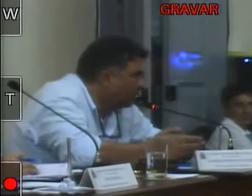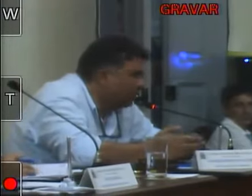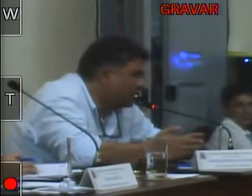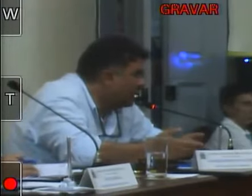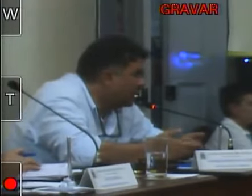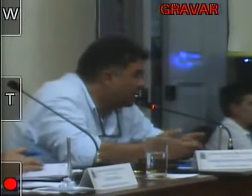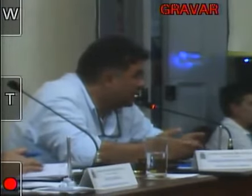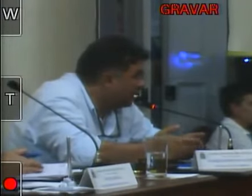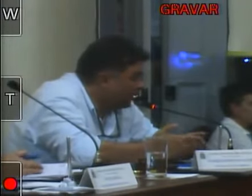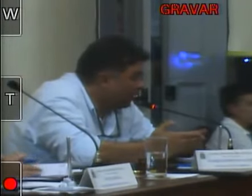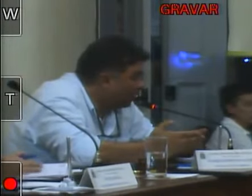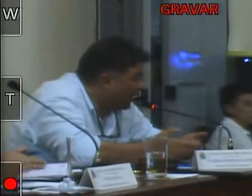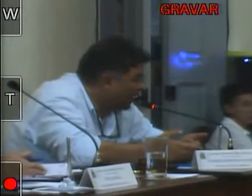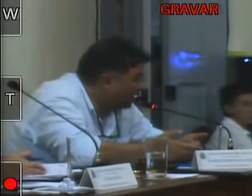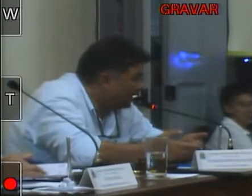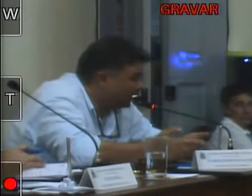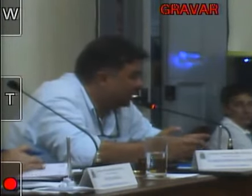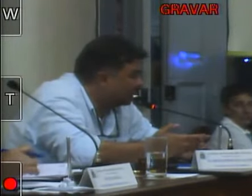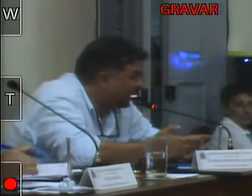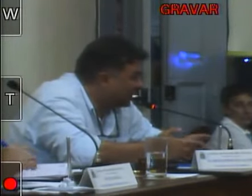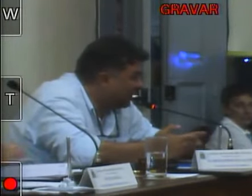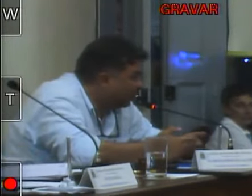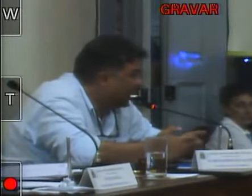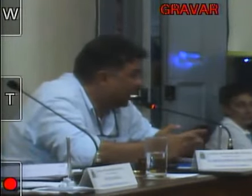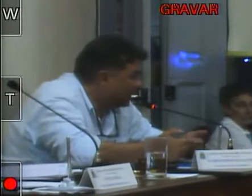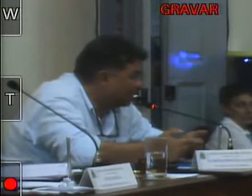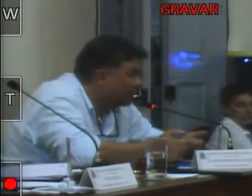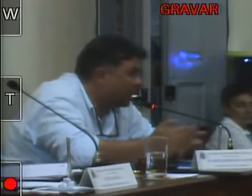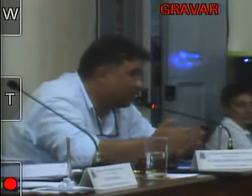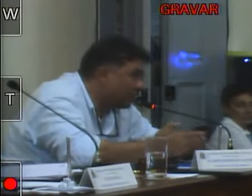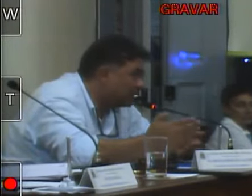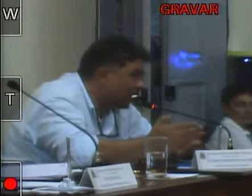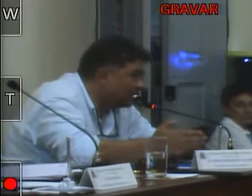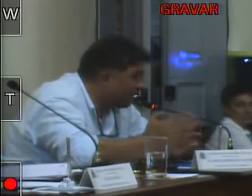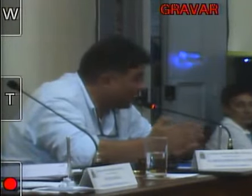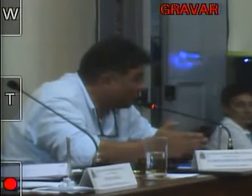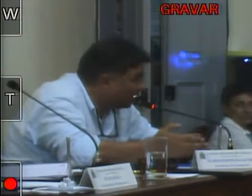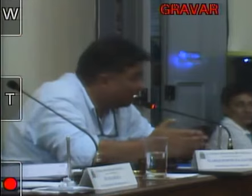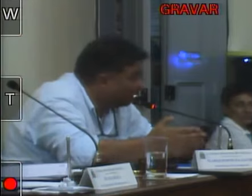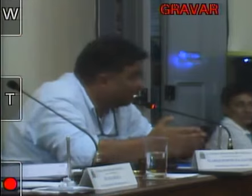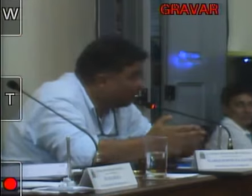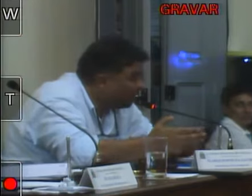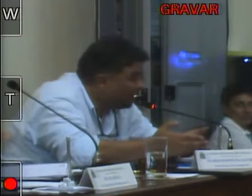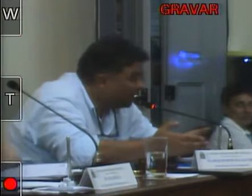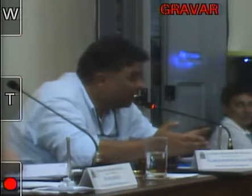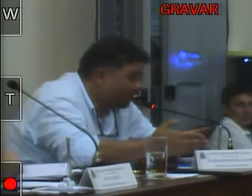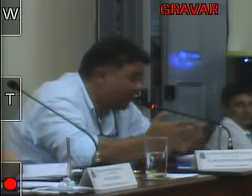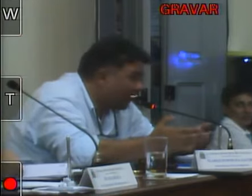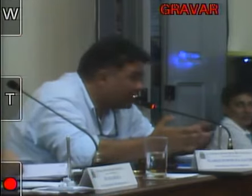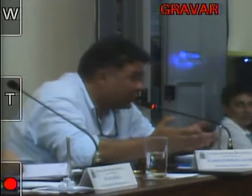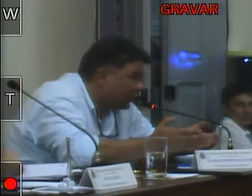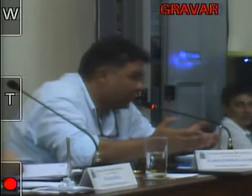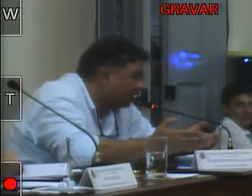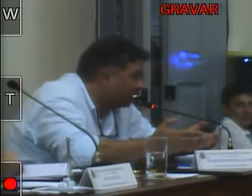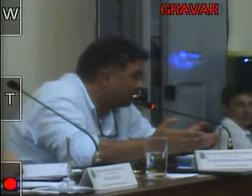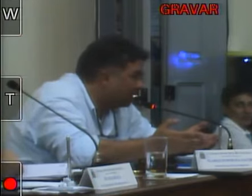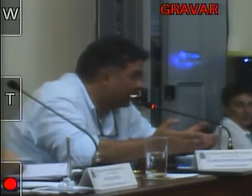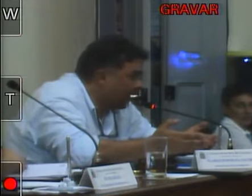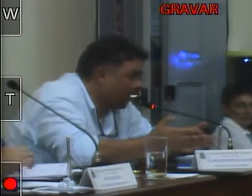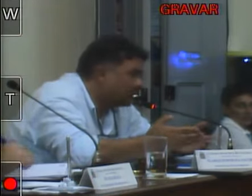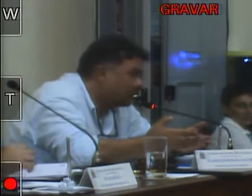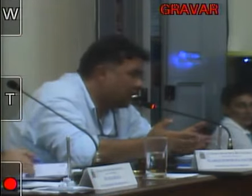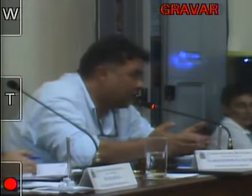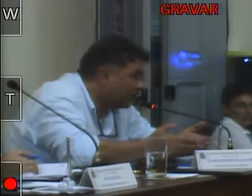por favor uma deselegância o PREV tentar ter uma relação de animosidade já falei isso aqui com a casa de vereadores